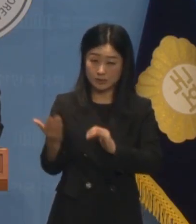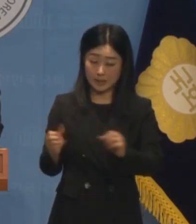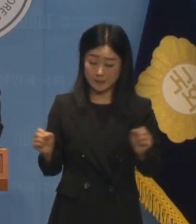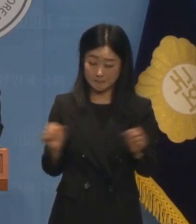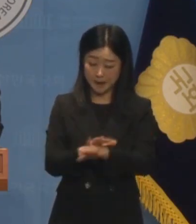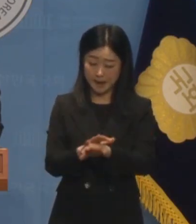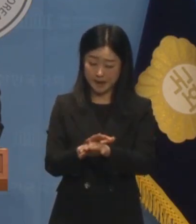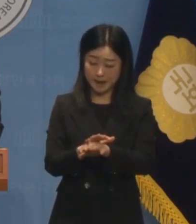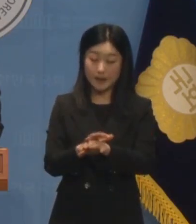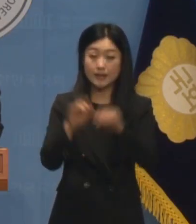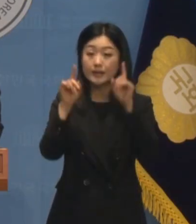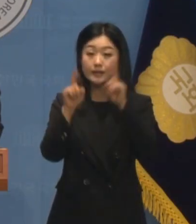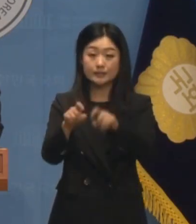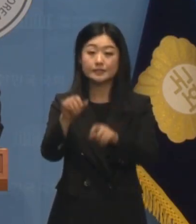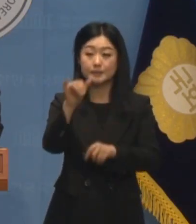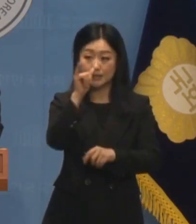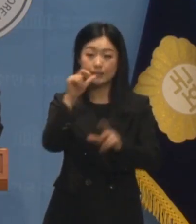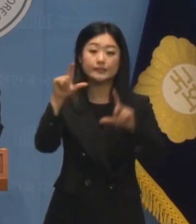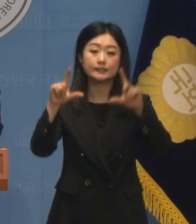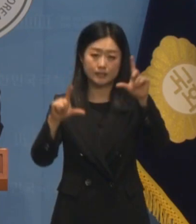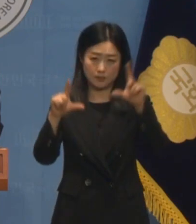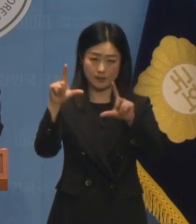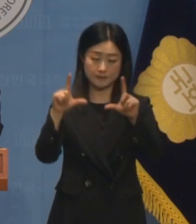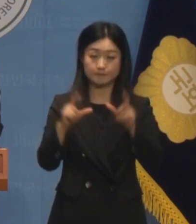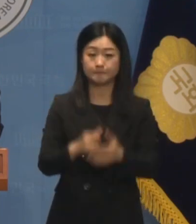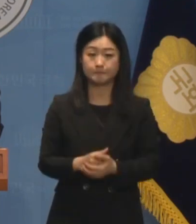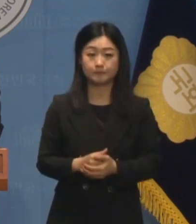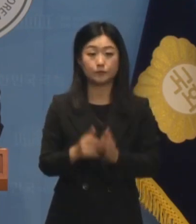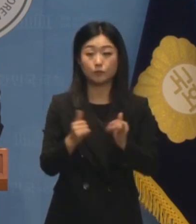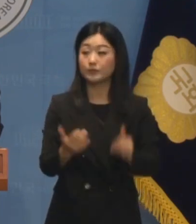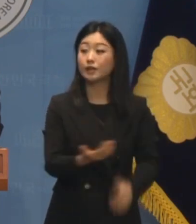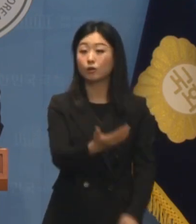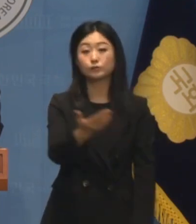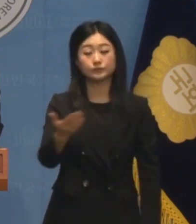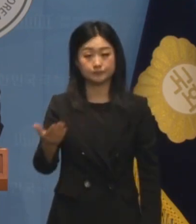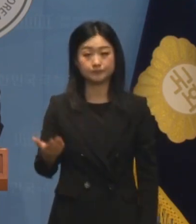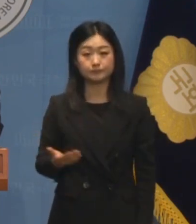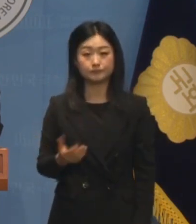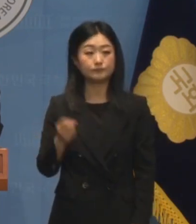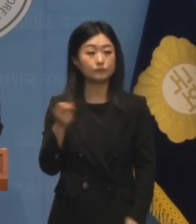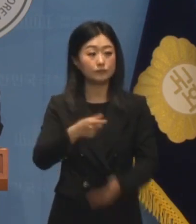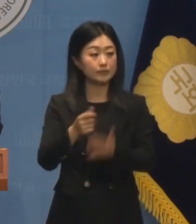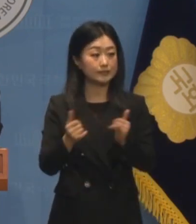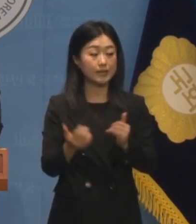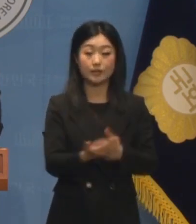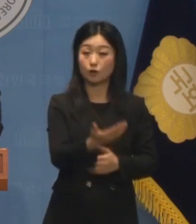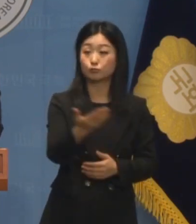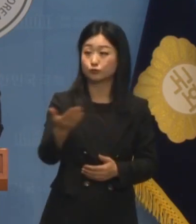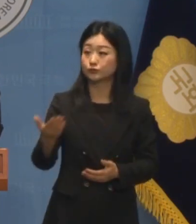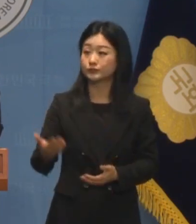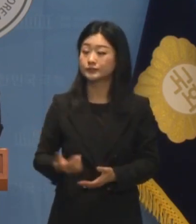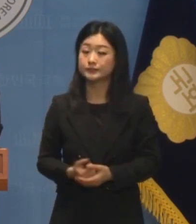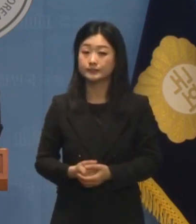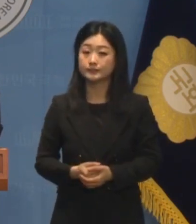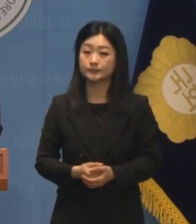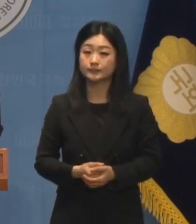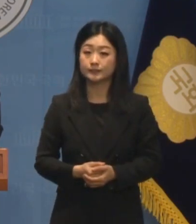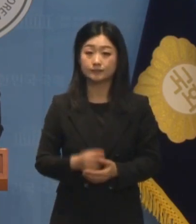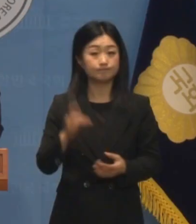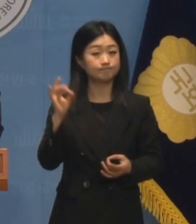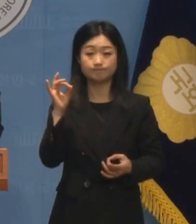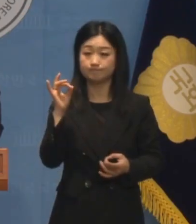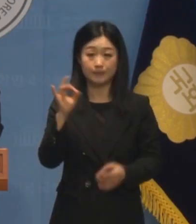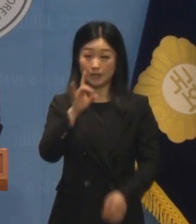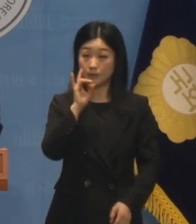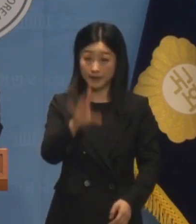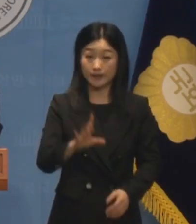우혹만 치울 뿐입니다. 국민 여러분 그리고 언론인 여러분 더 이상 자시에서는